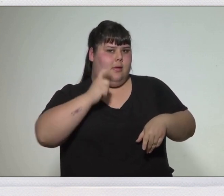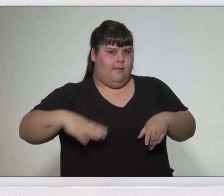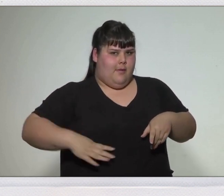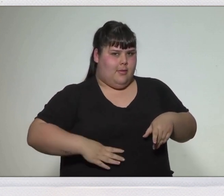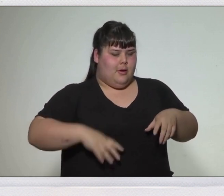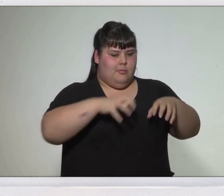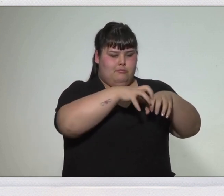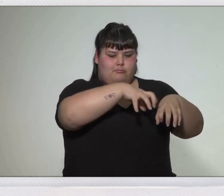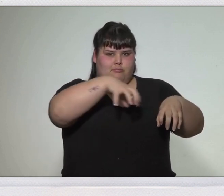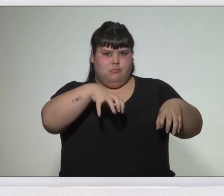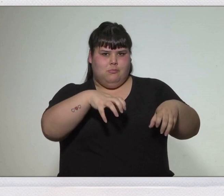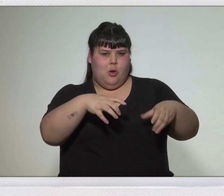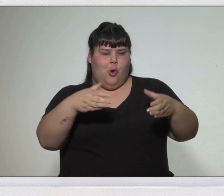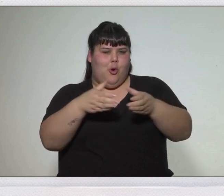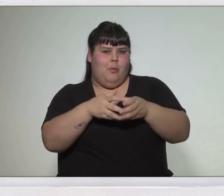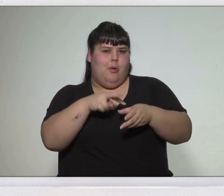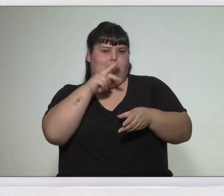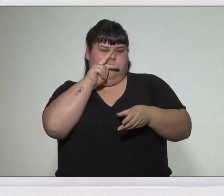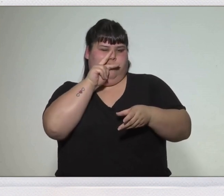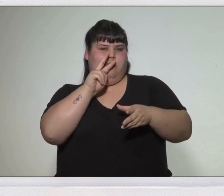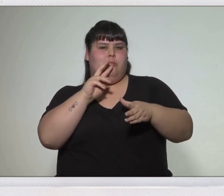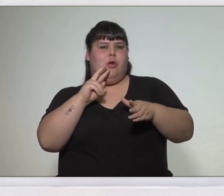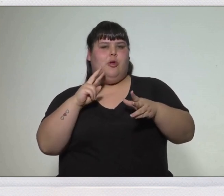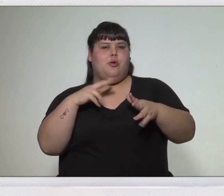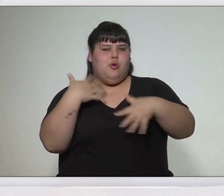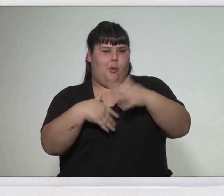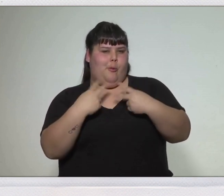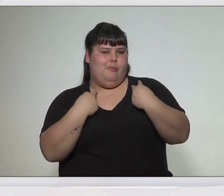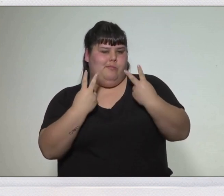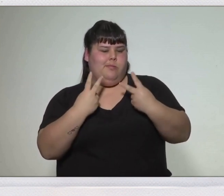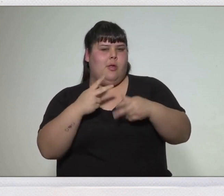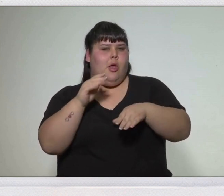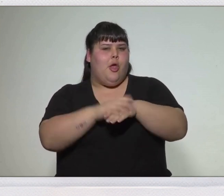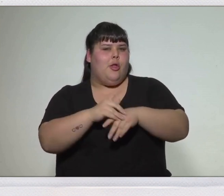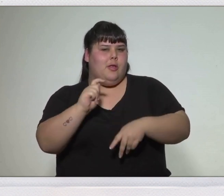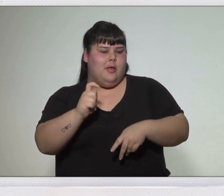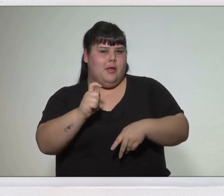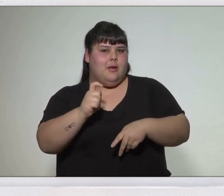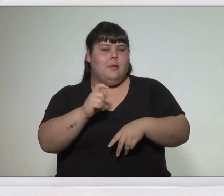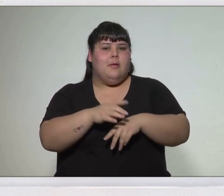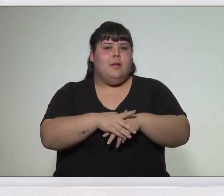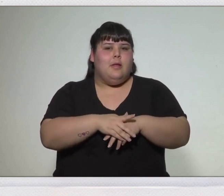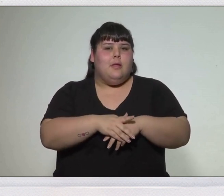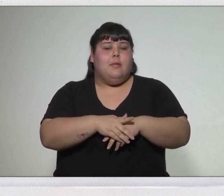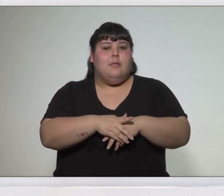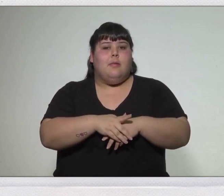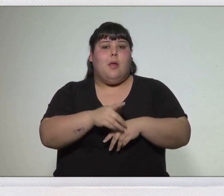una burguesía revolucionaria bajo la influencia de mariano moreno